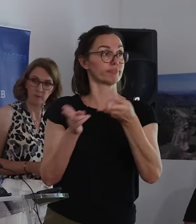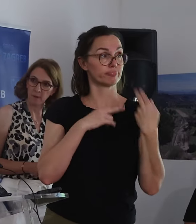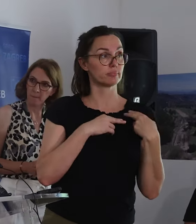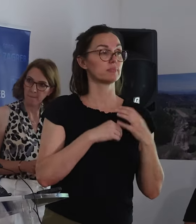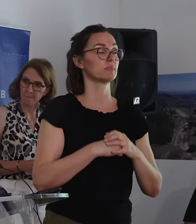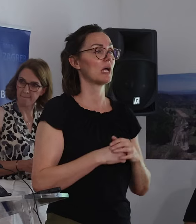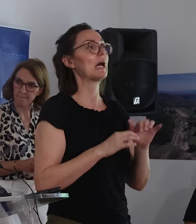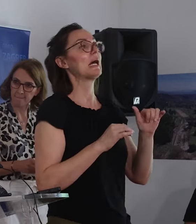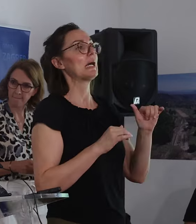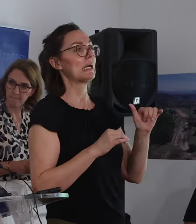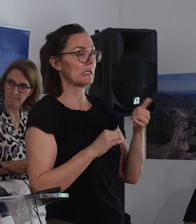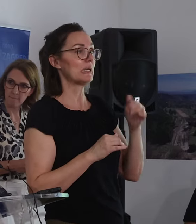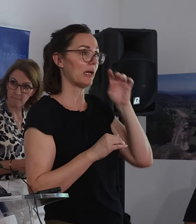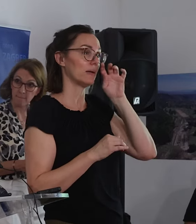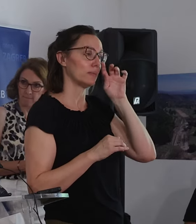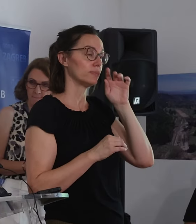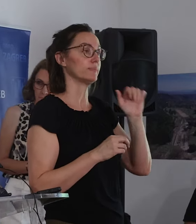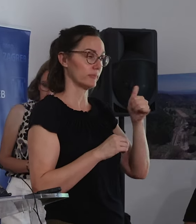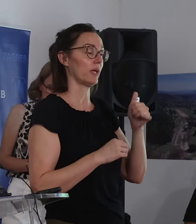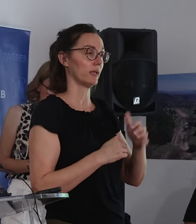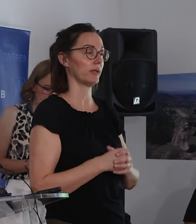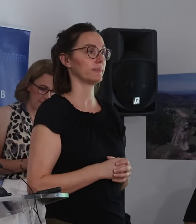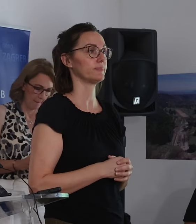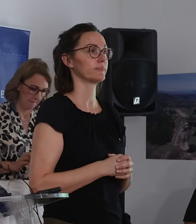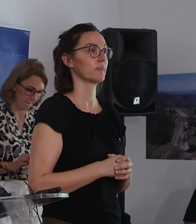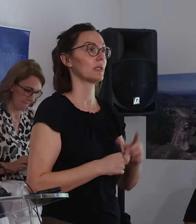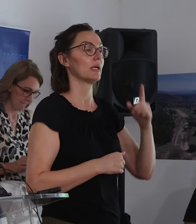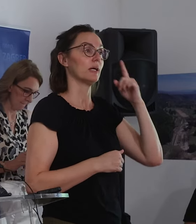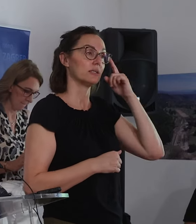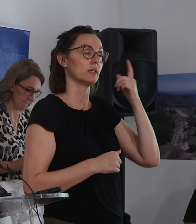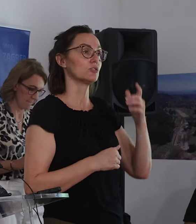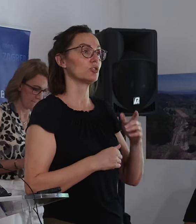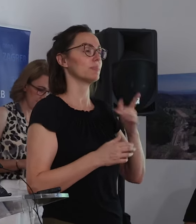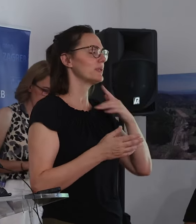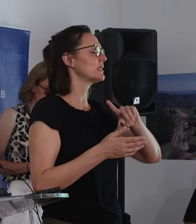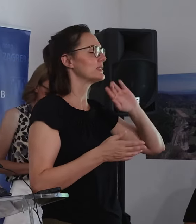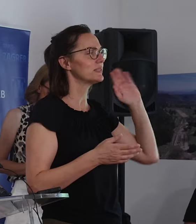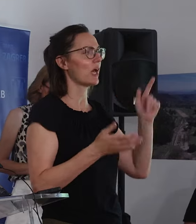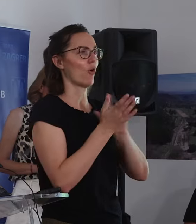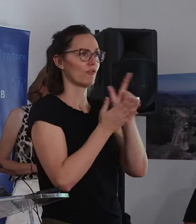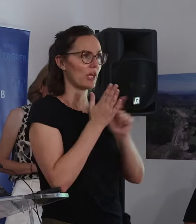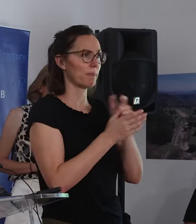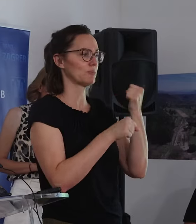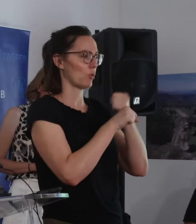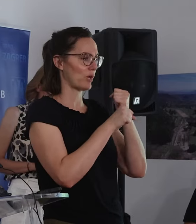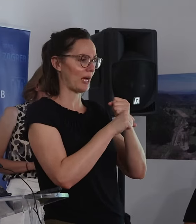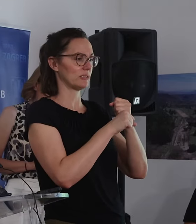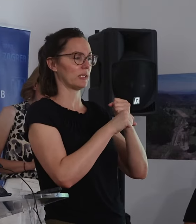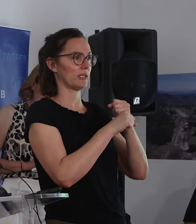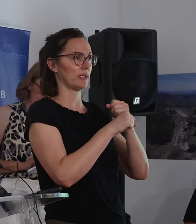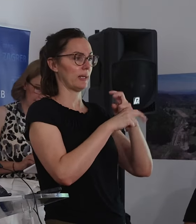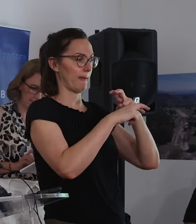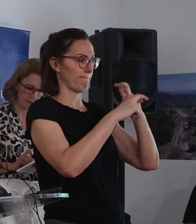okej, možda je istočni obnovljen pa se vraćaju na zapadni promet. da. Znači, uglavnom, cijelo vrijeme prvo smo obnadljali prijelazne naprave,